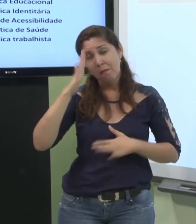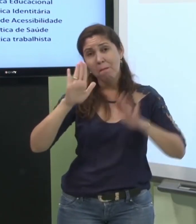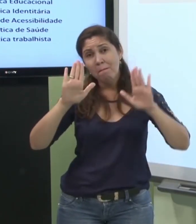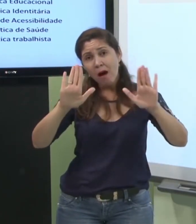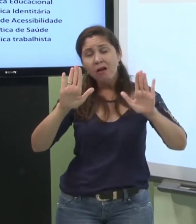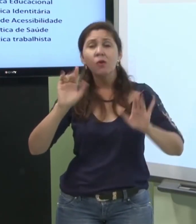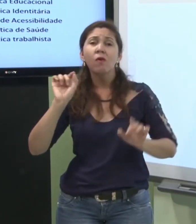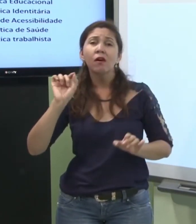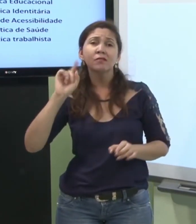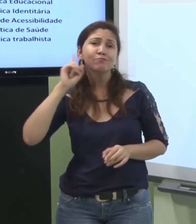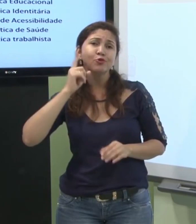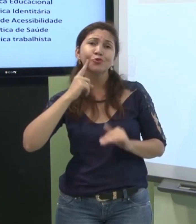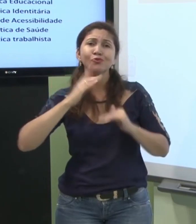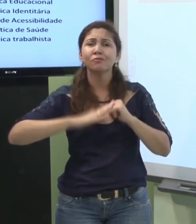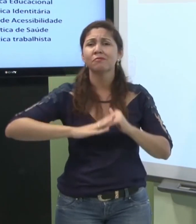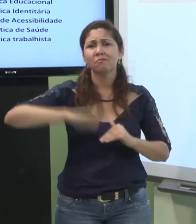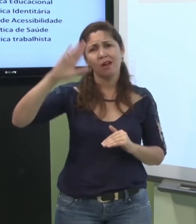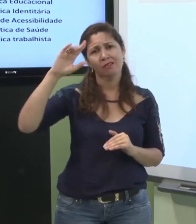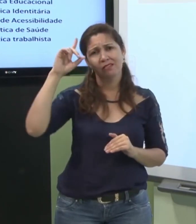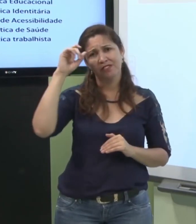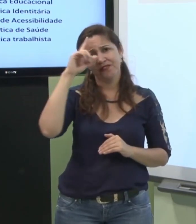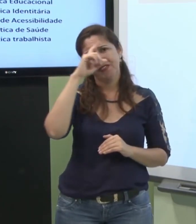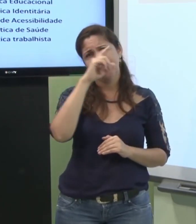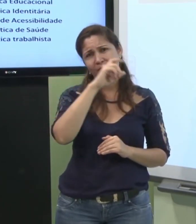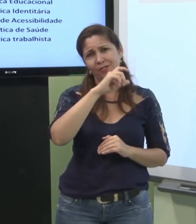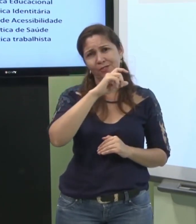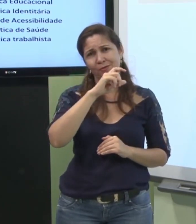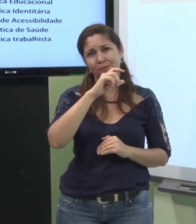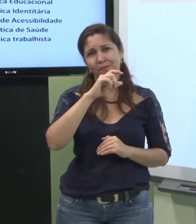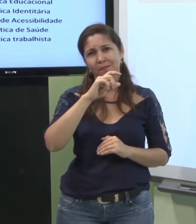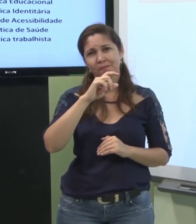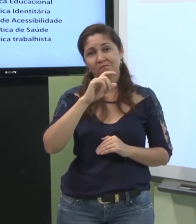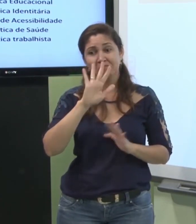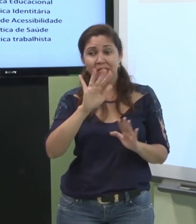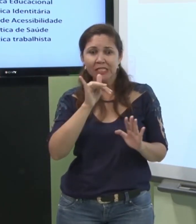mas o surdo tem dificuldades maiores ainda